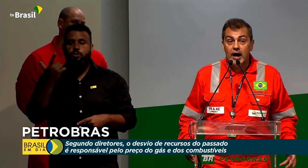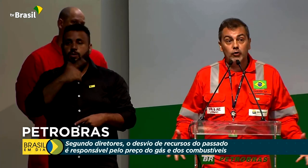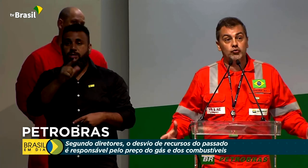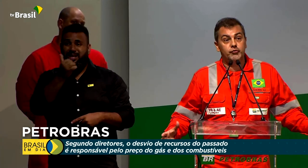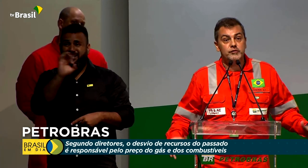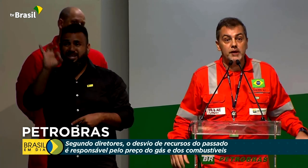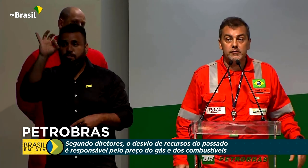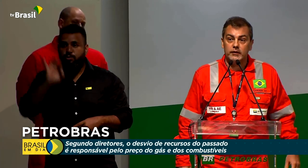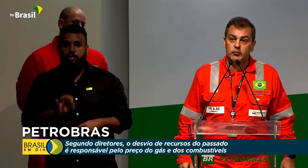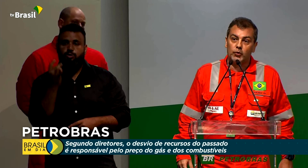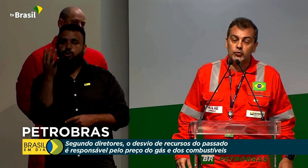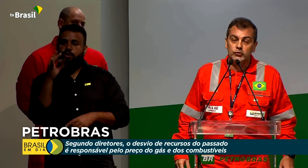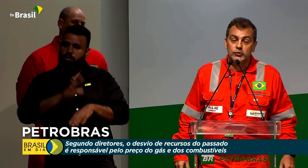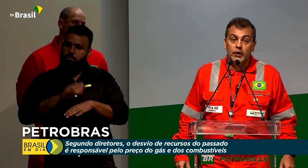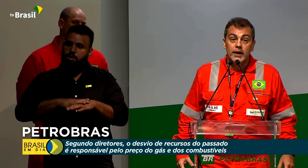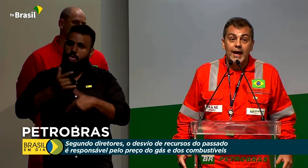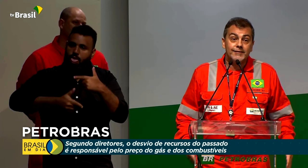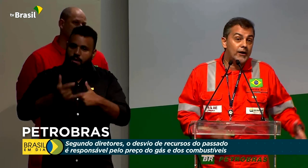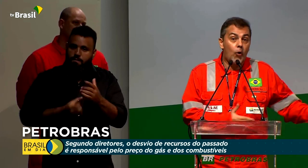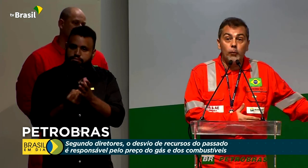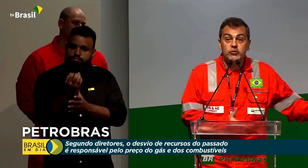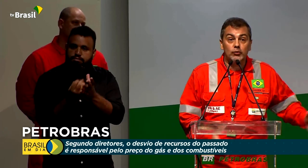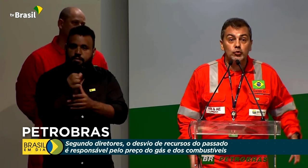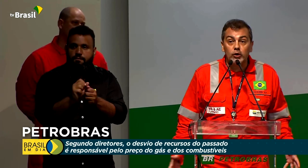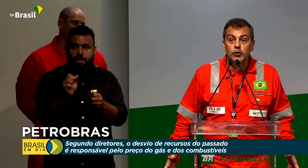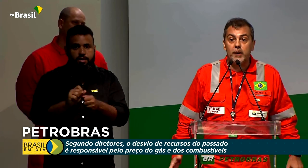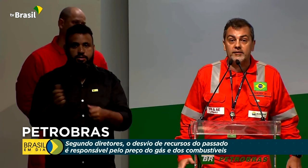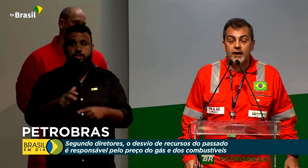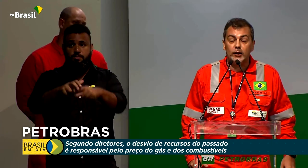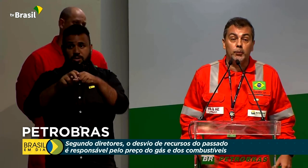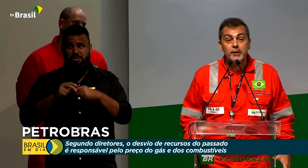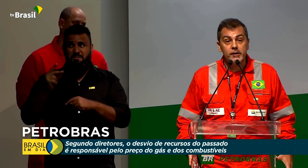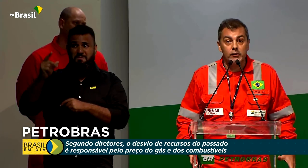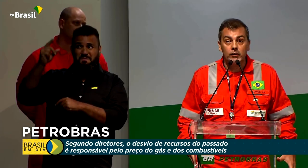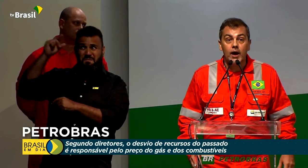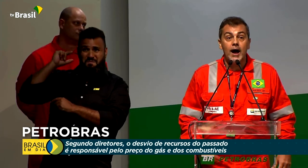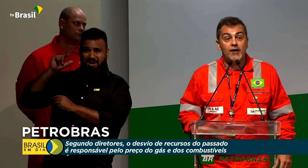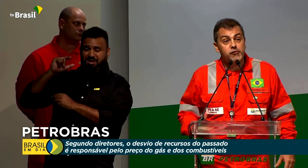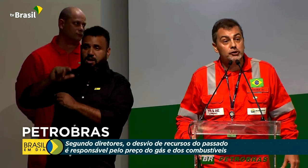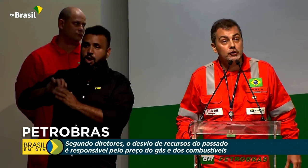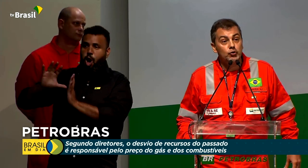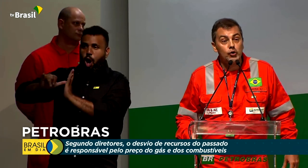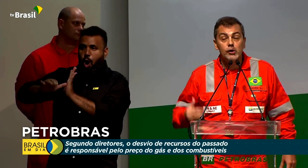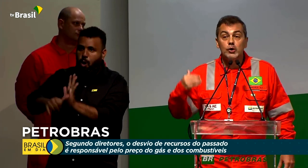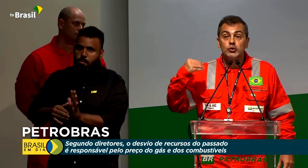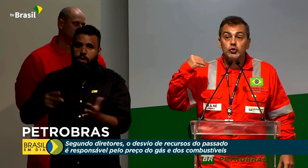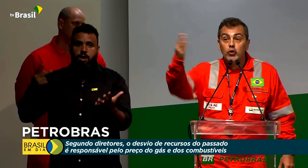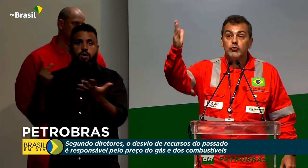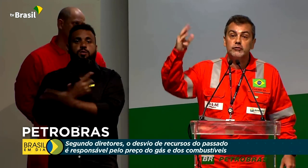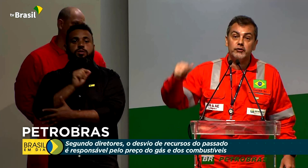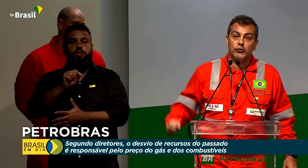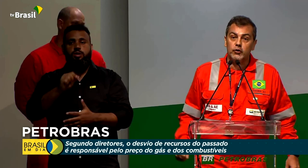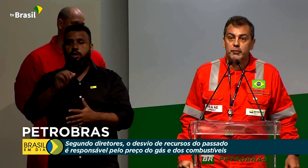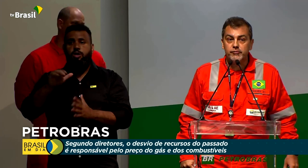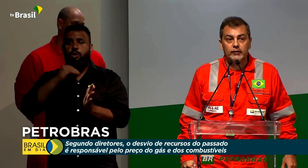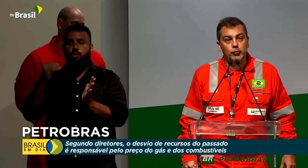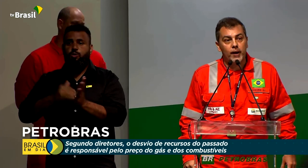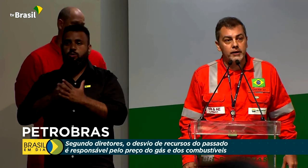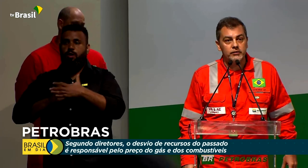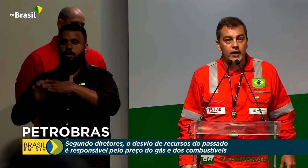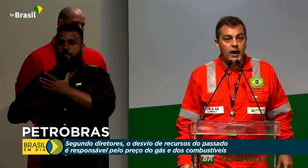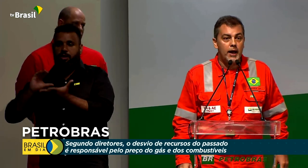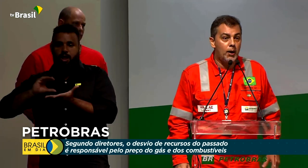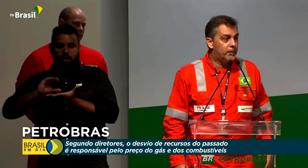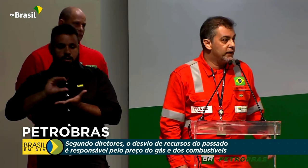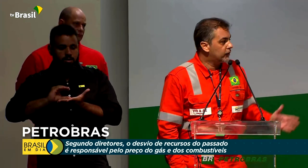a autossuficiência desses produtos? Essa corrupção toda do passado, primeiro, afugentou todos os investidores privados do